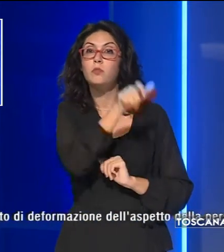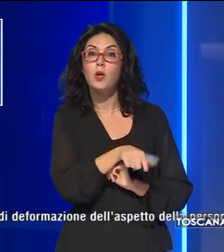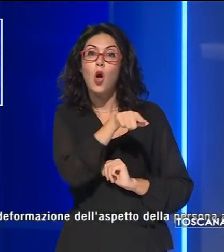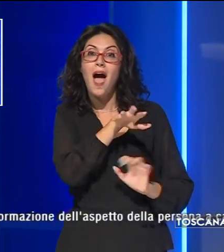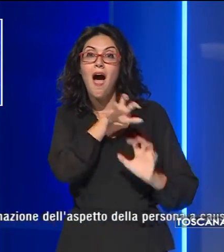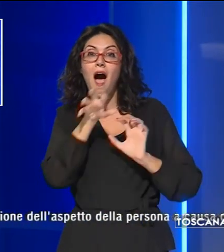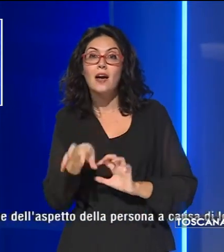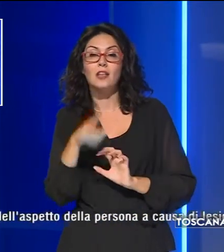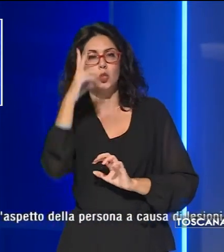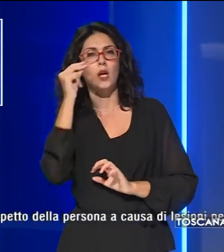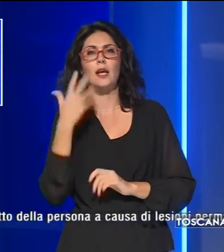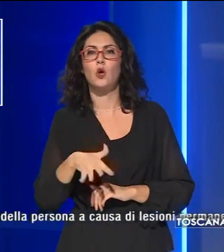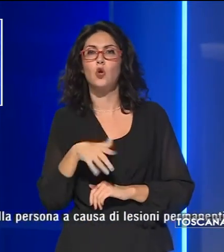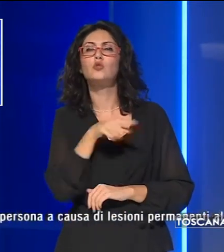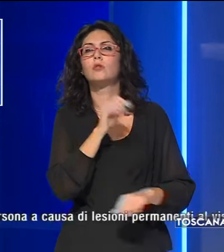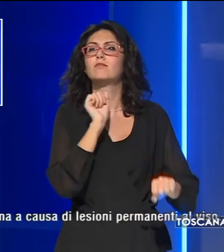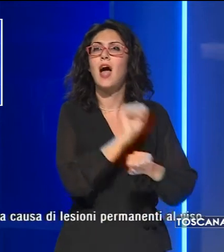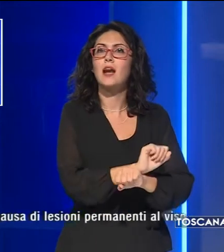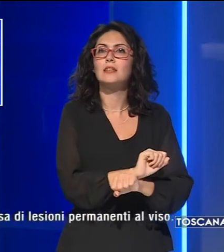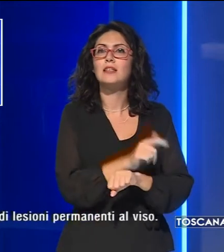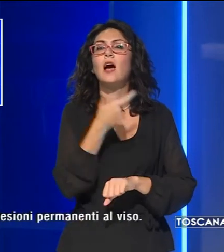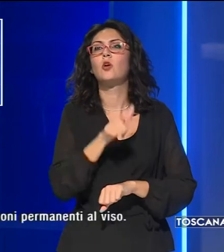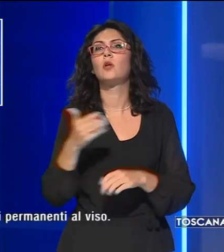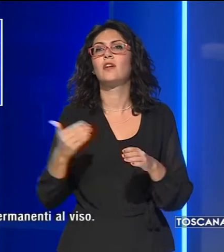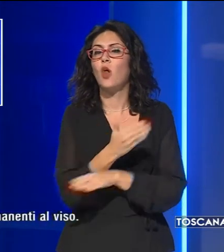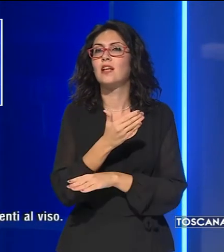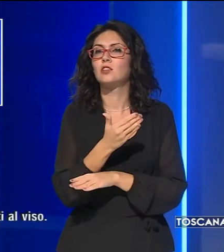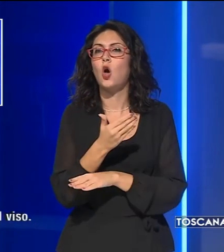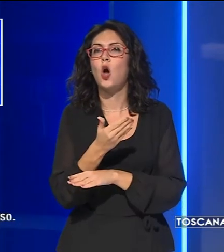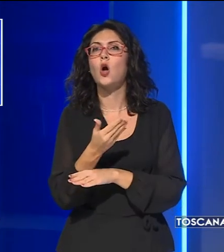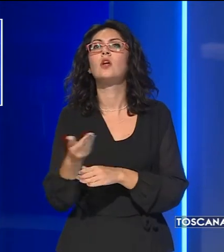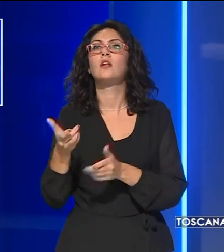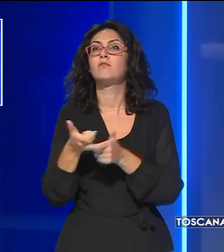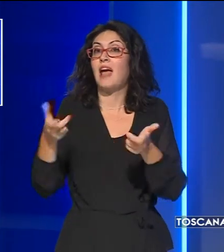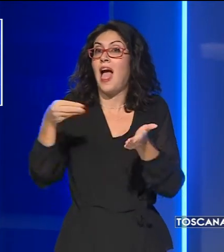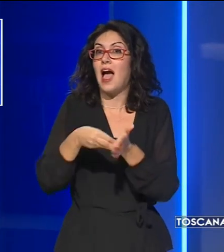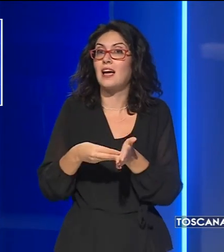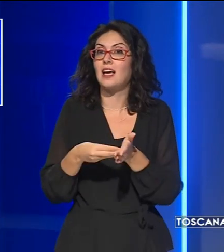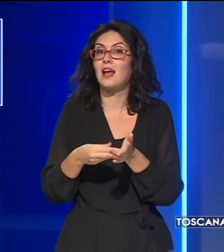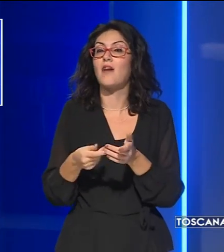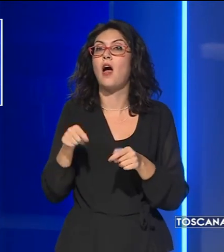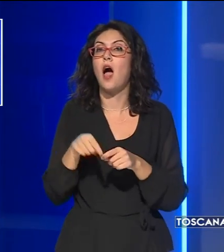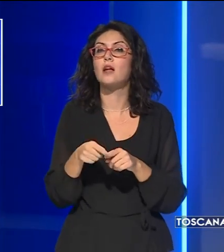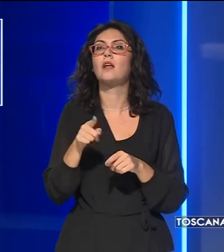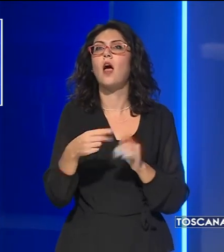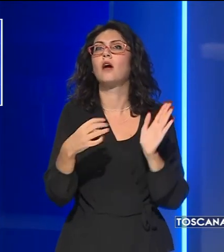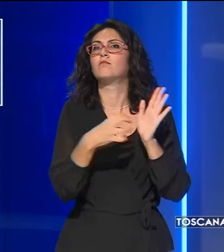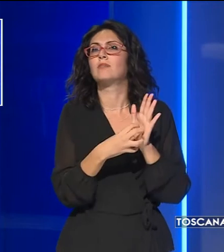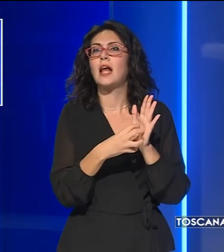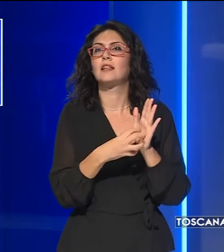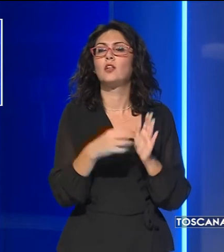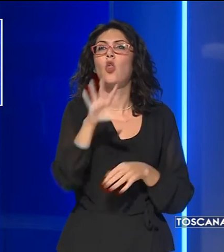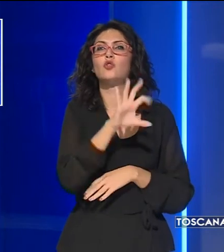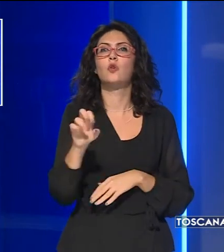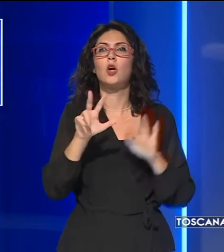aggressore che è stato arrestato per lesioni aggravate anche in base all'articolo 583